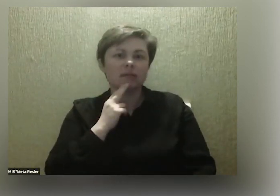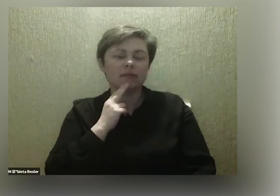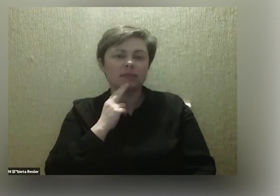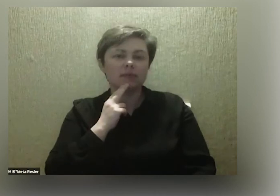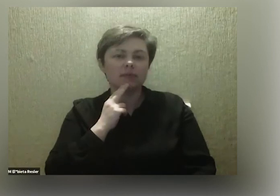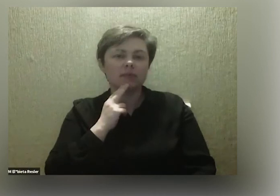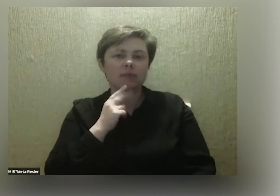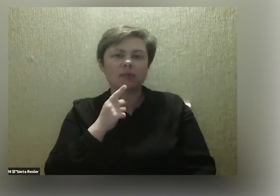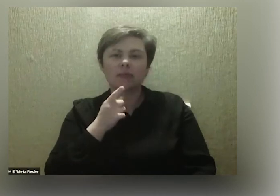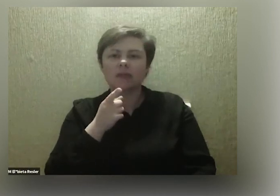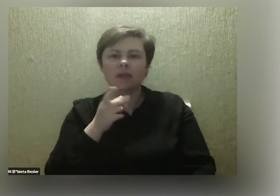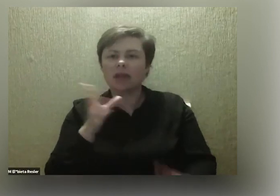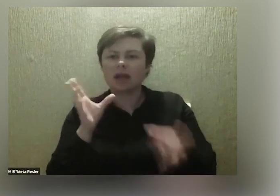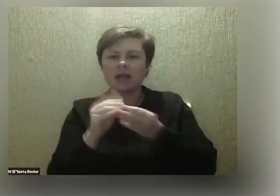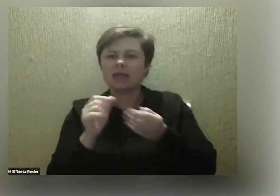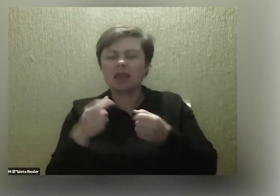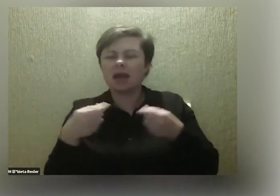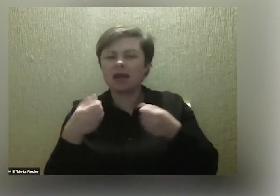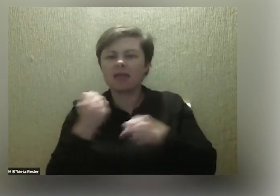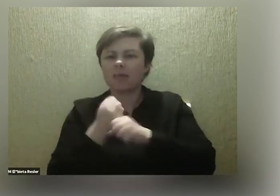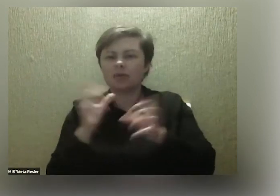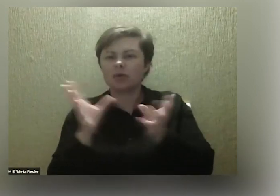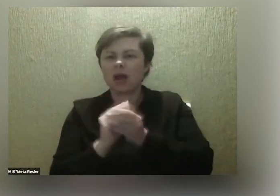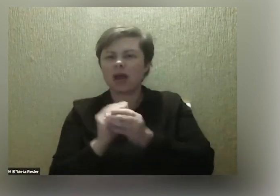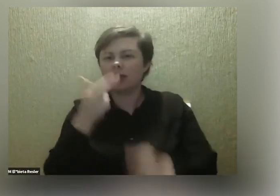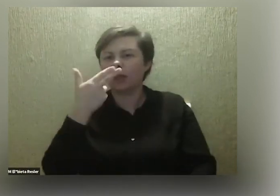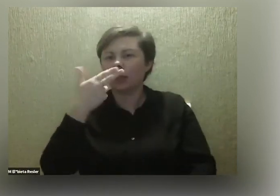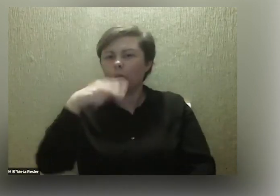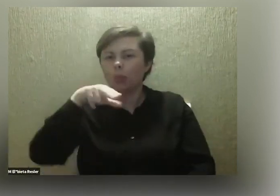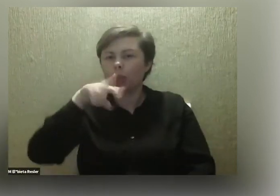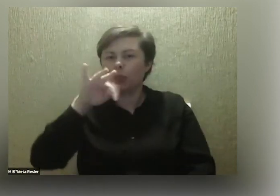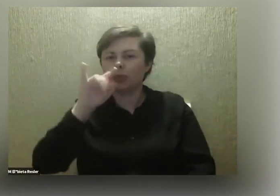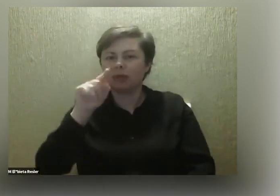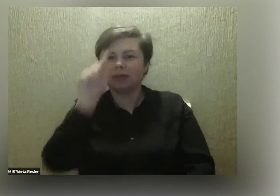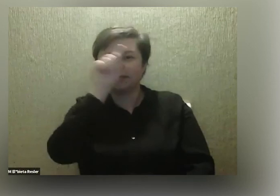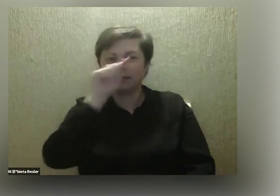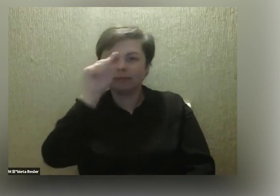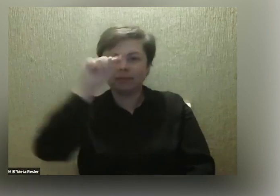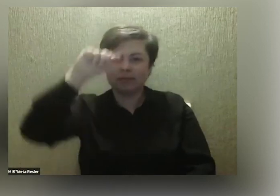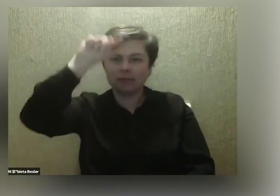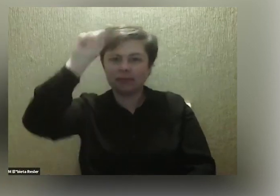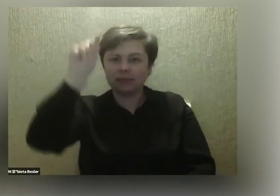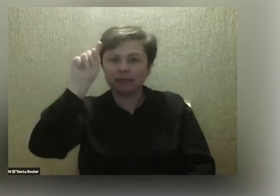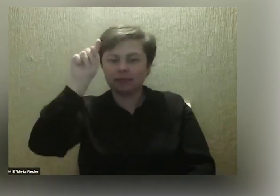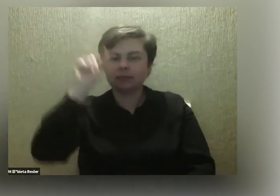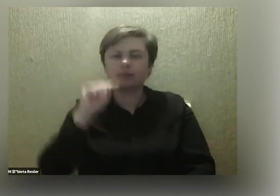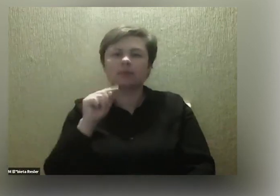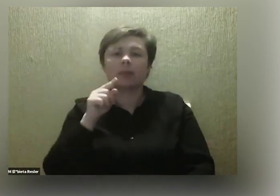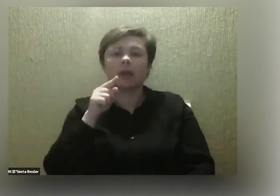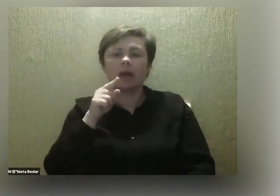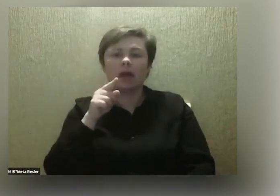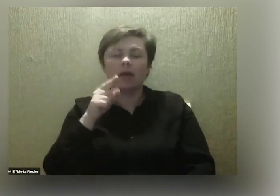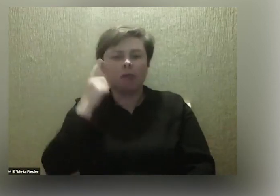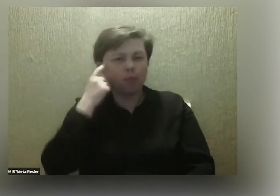siłą rzeczy z nutami nie mają zbyt wielkiej styczności. Natomiast takie było